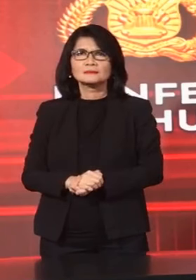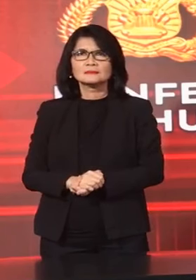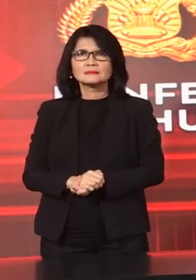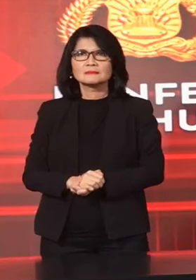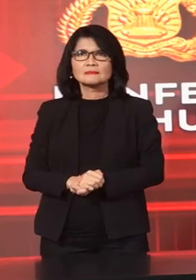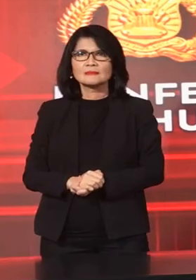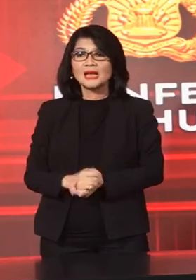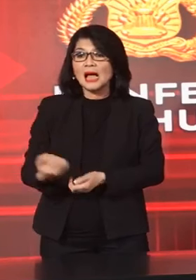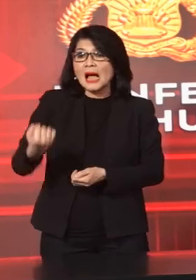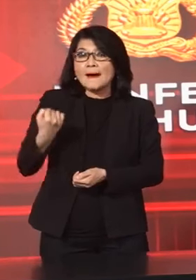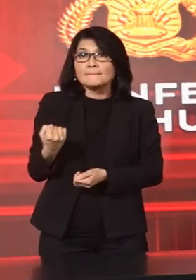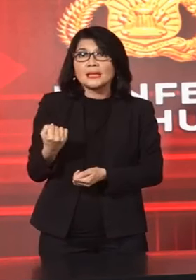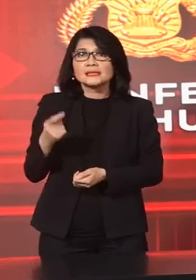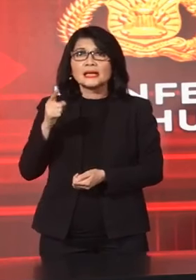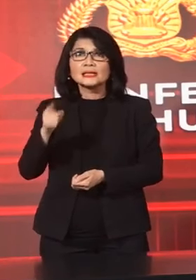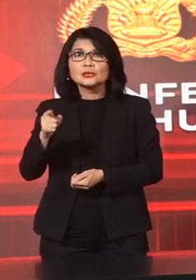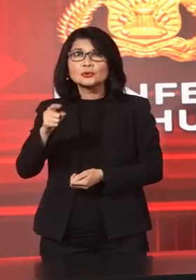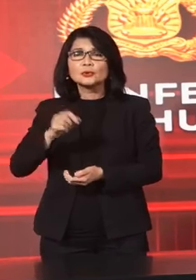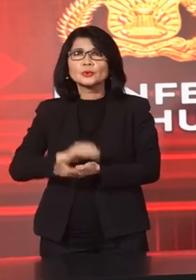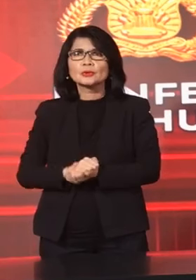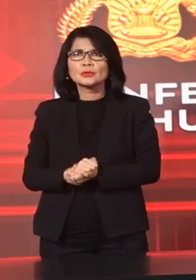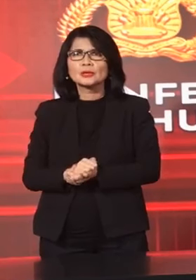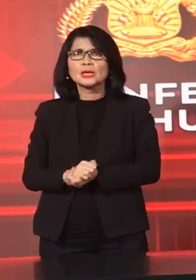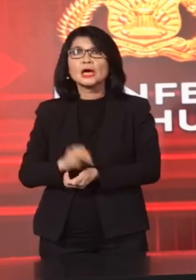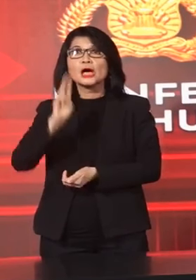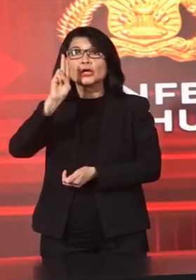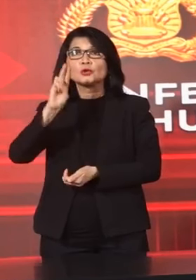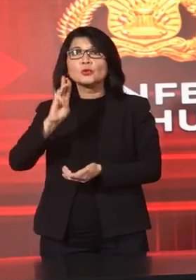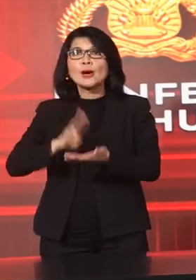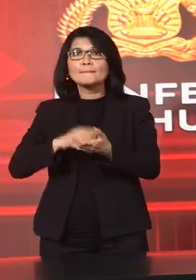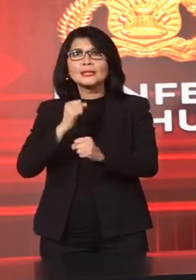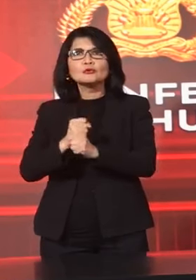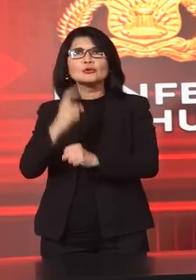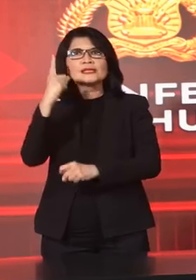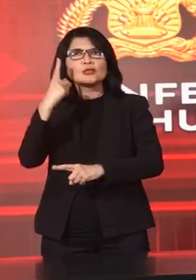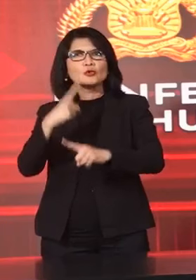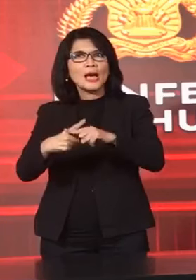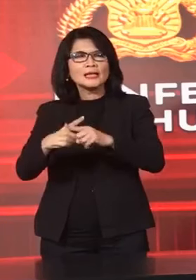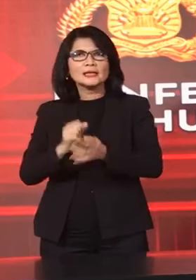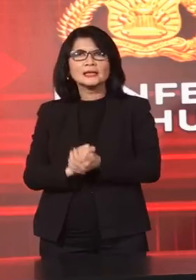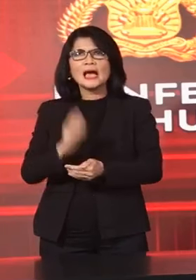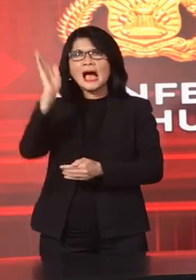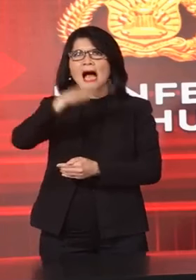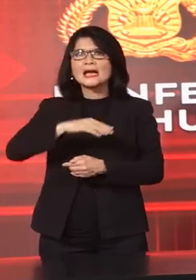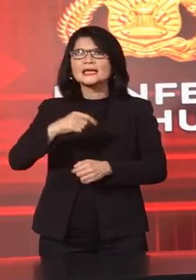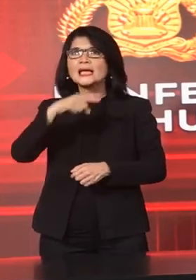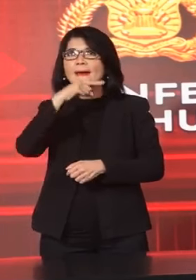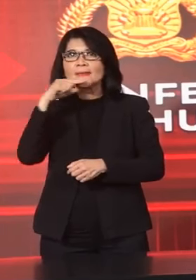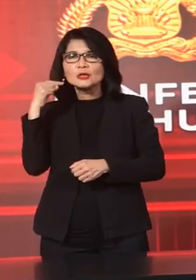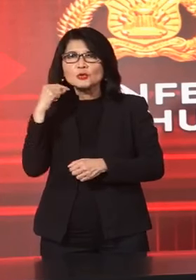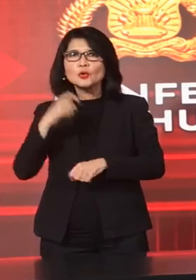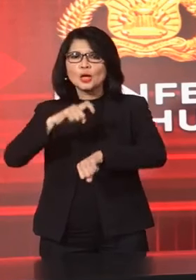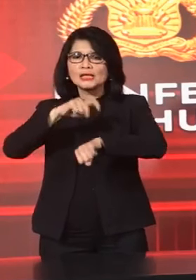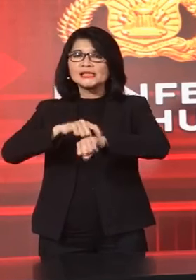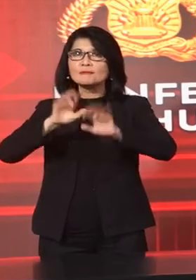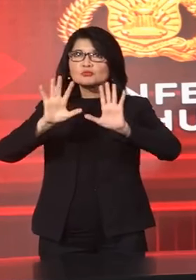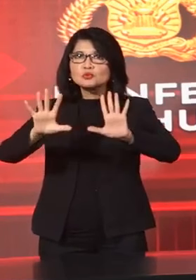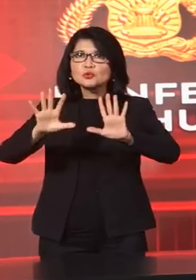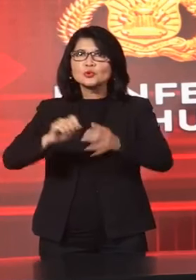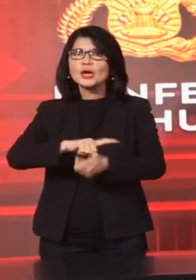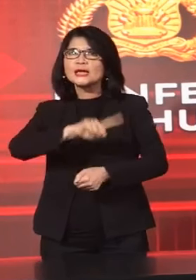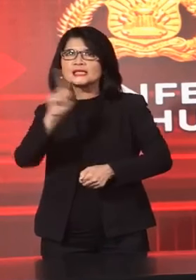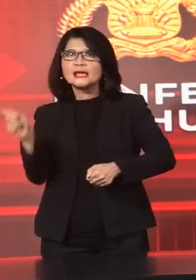Pasar Tersebut Dilaksanakan Dua Minggu Sekali Yaitu Hari Minggu Jam 10